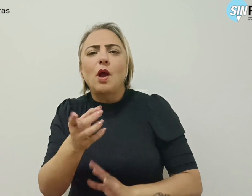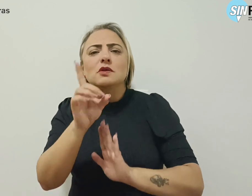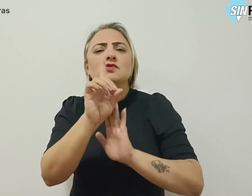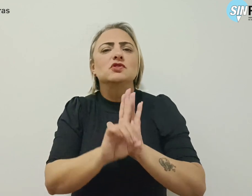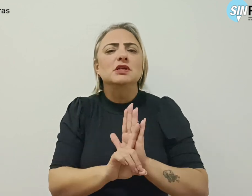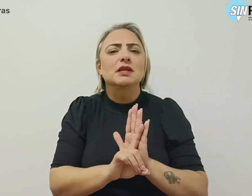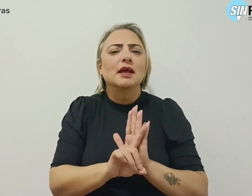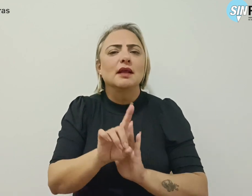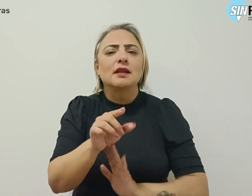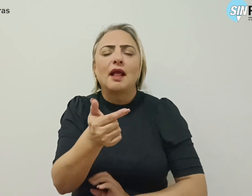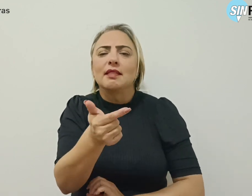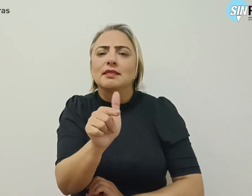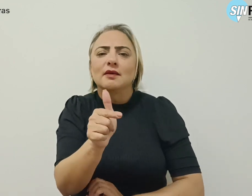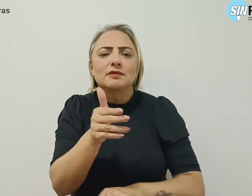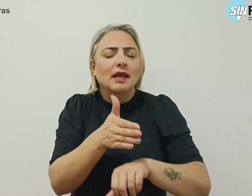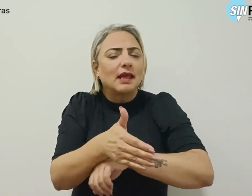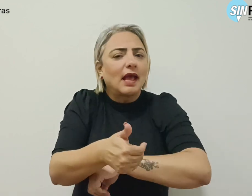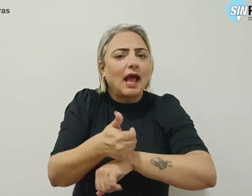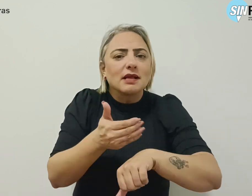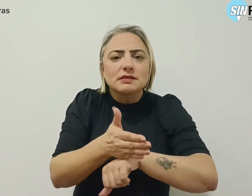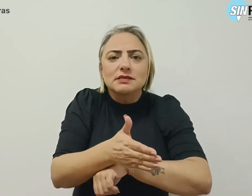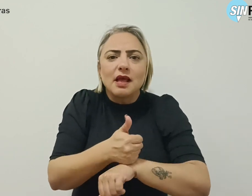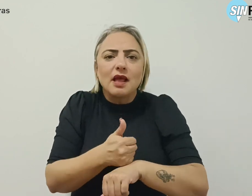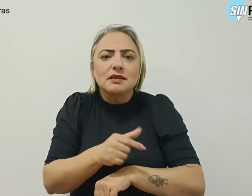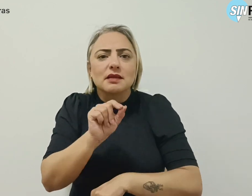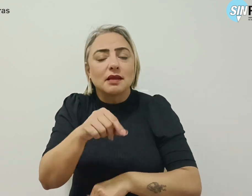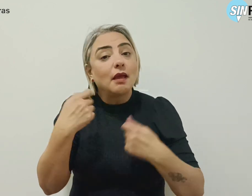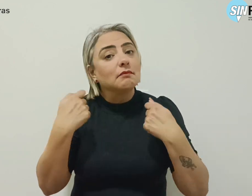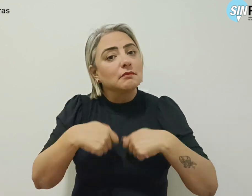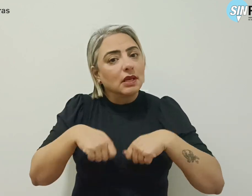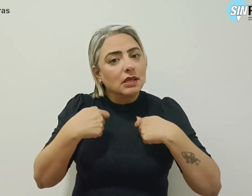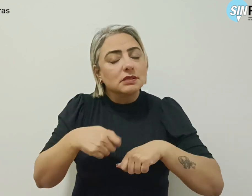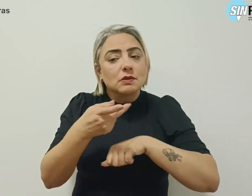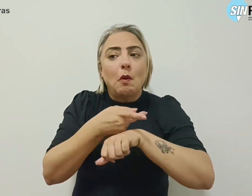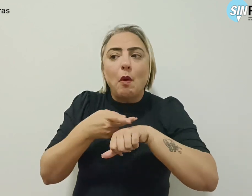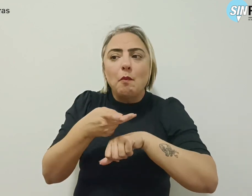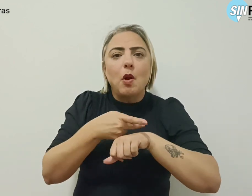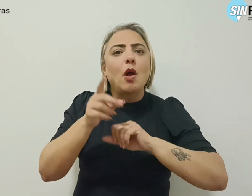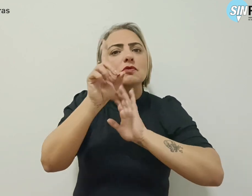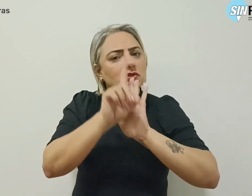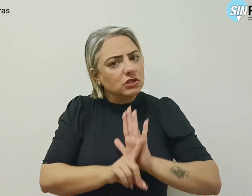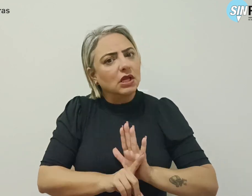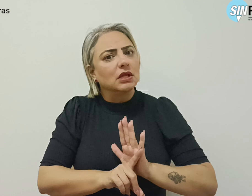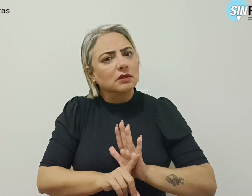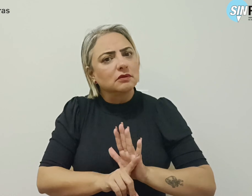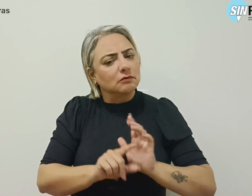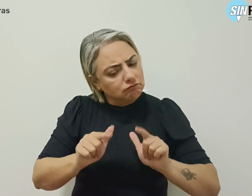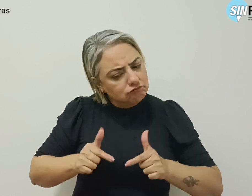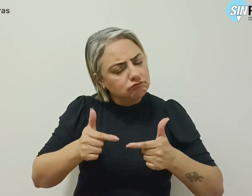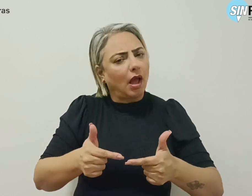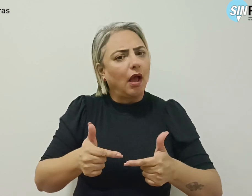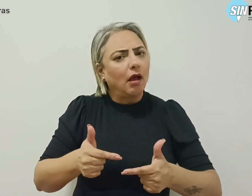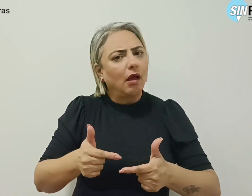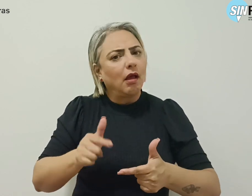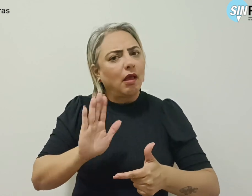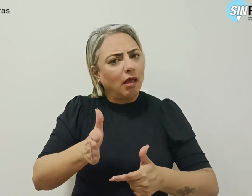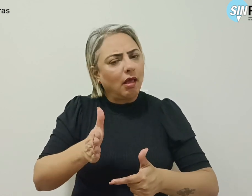elas não têm acesso e de que é preciso buscar esses direitos, visto que cada vez